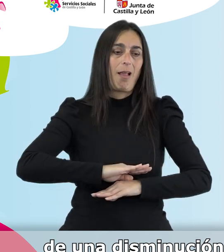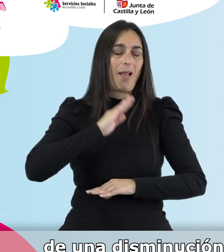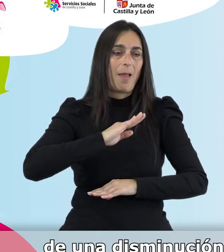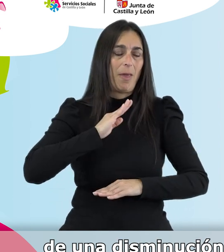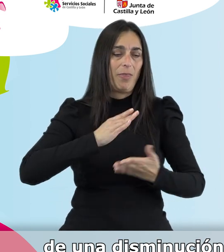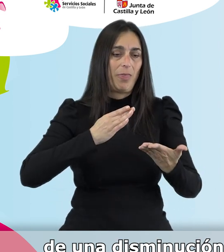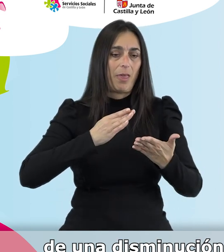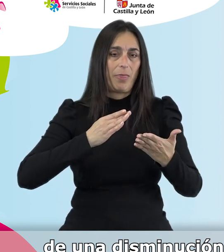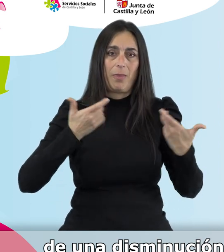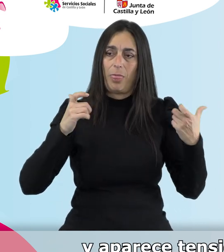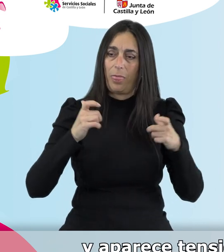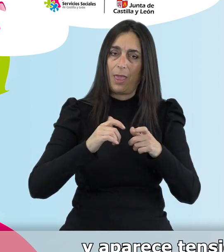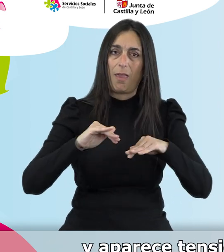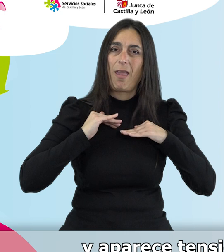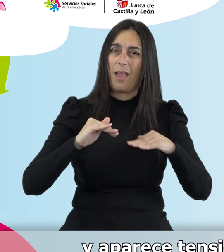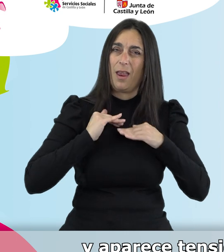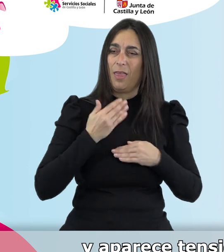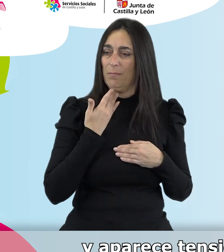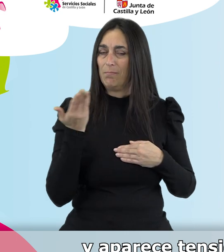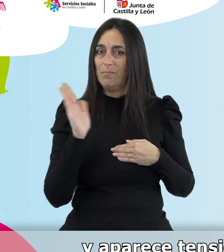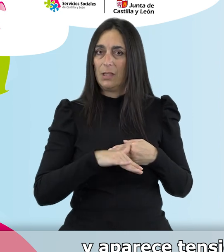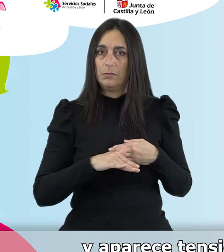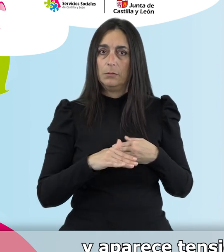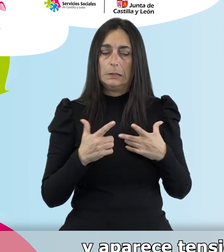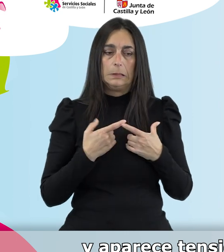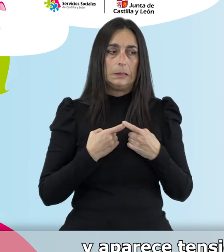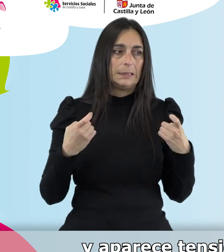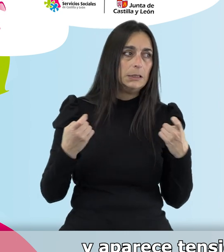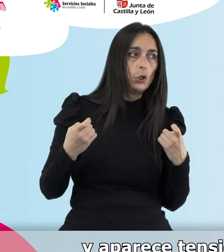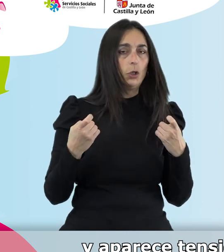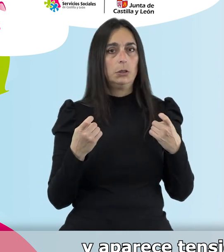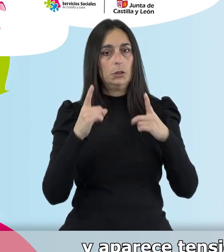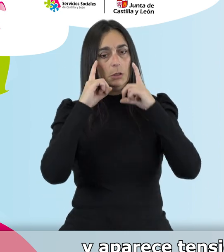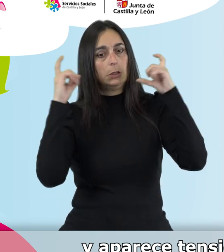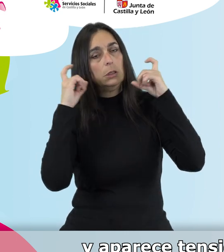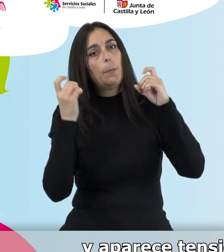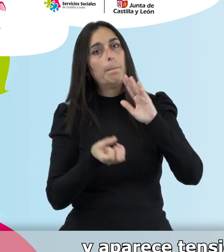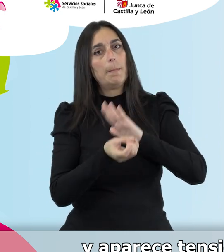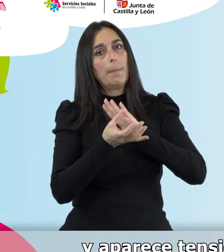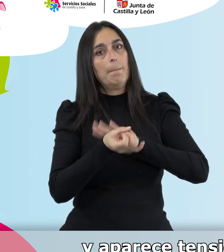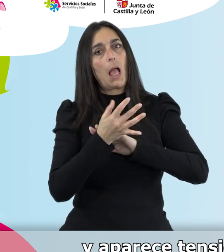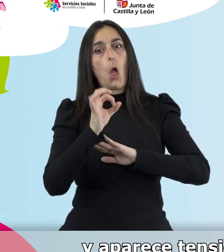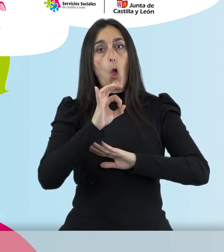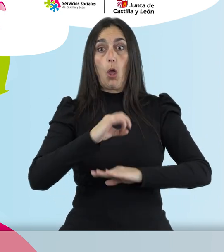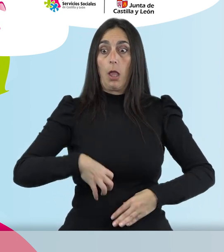para realizar el ejercicio y aparece tensión, cefaleas o síntomas gastrointestinales.